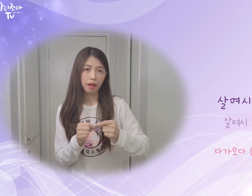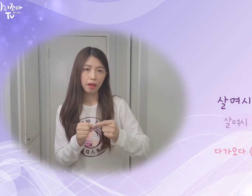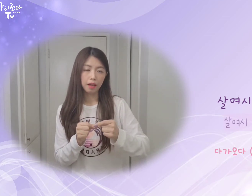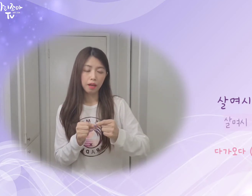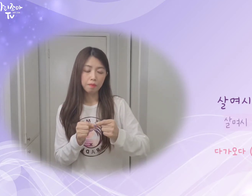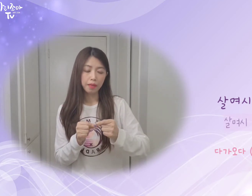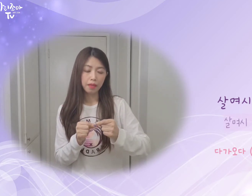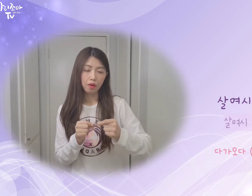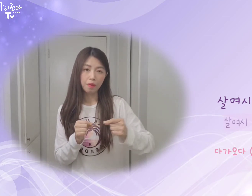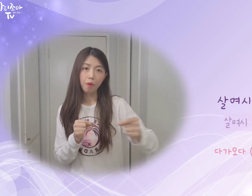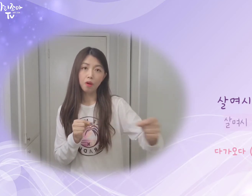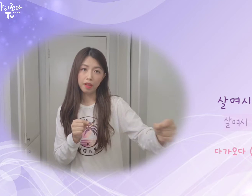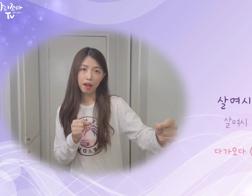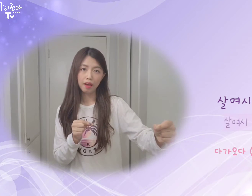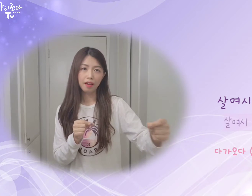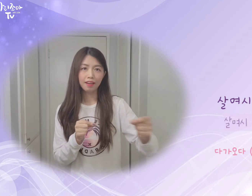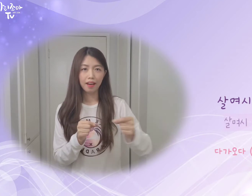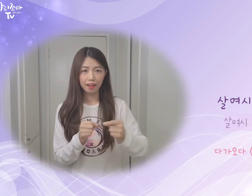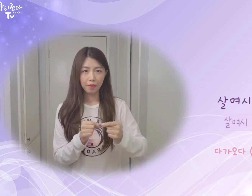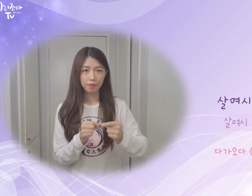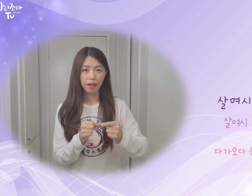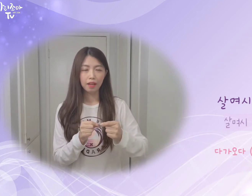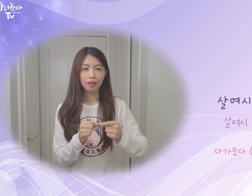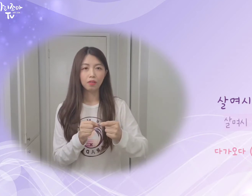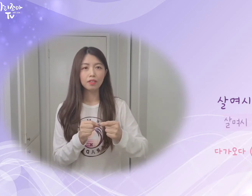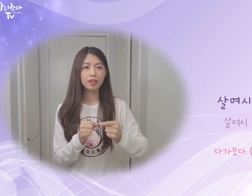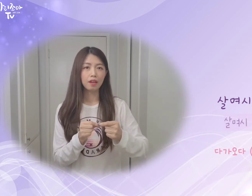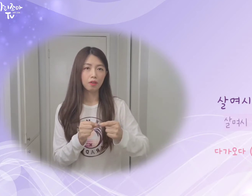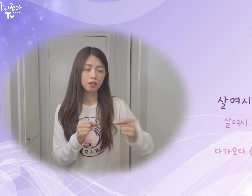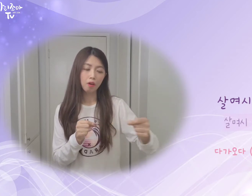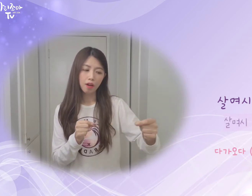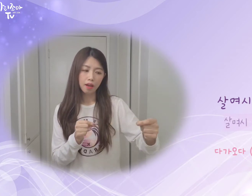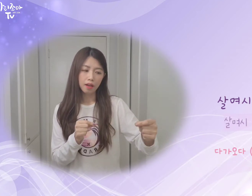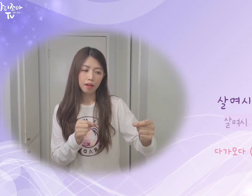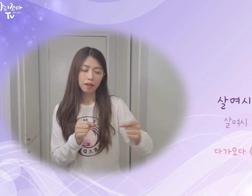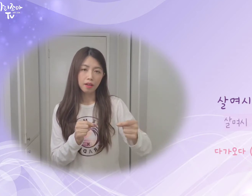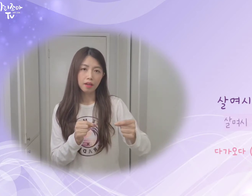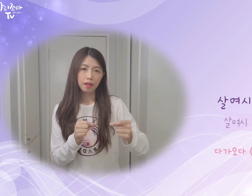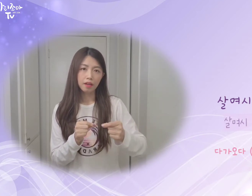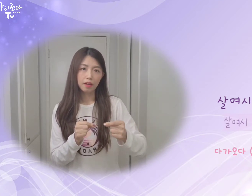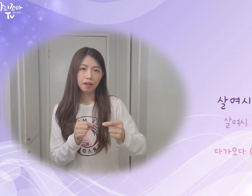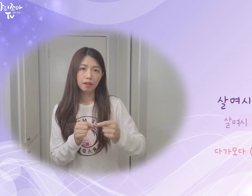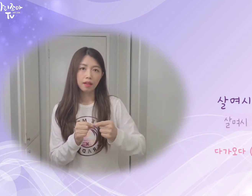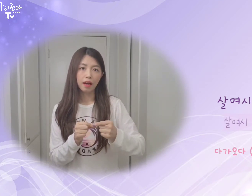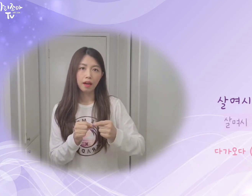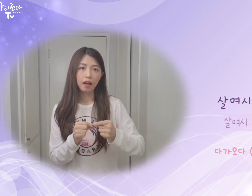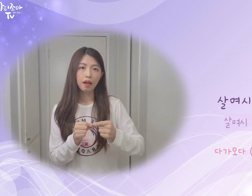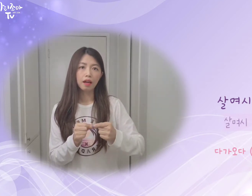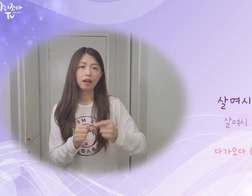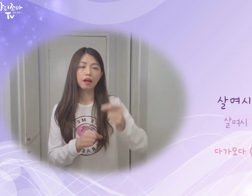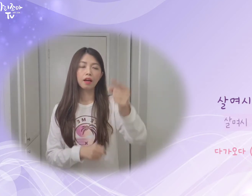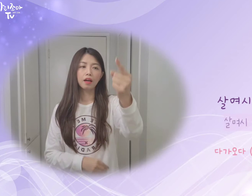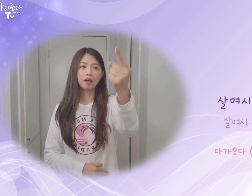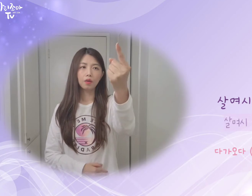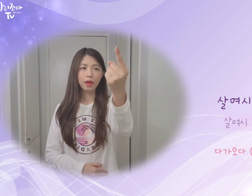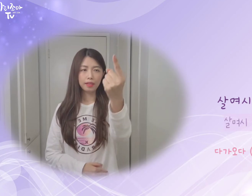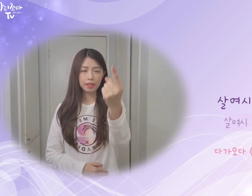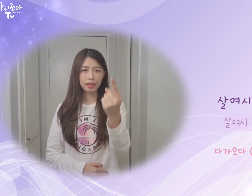반대로 하면 멀다 가깝다 이런 뜻이에요. 그래서 다가왔지